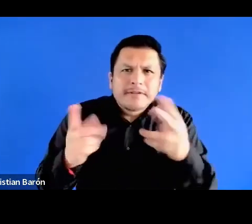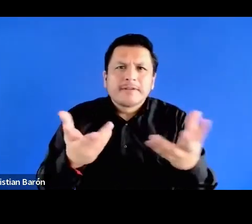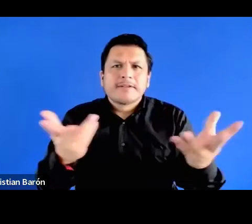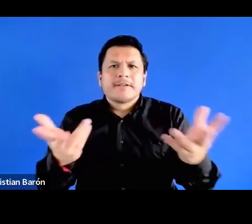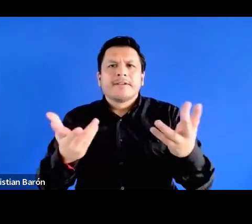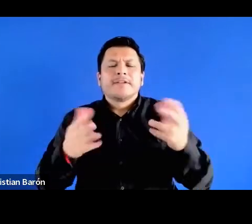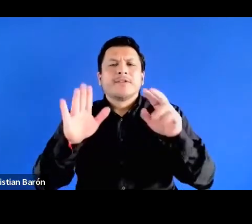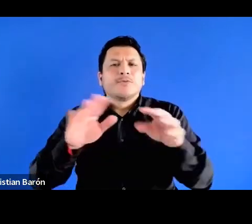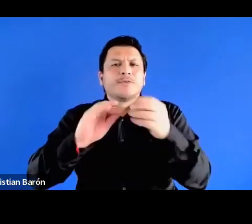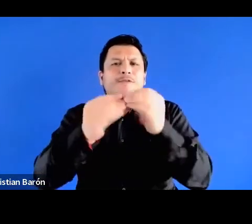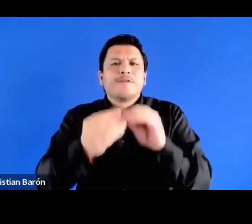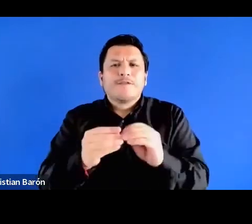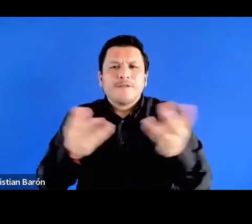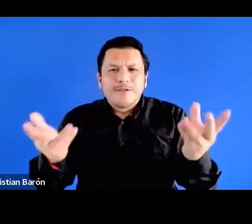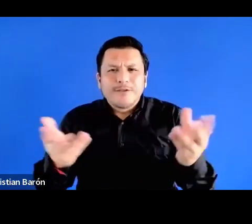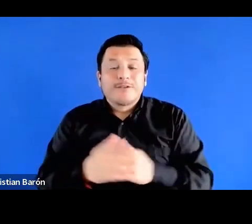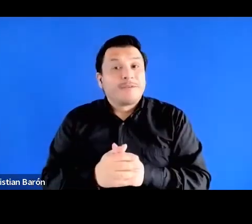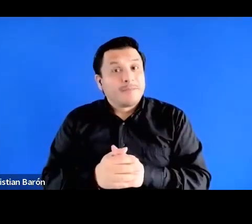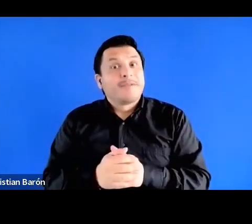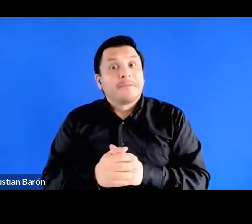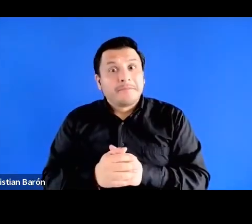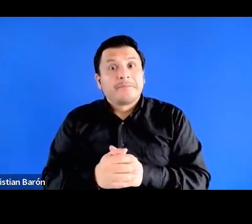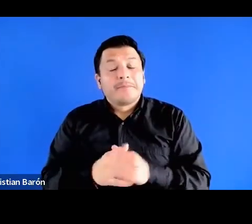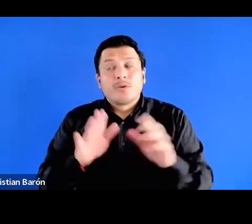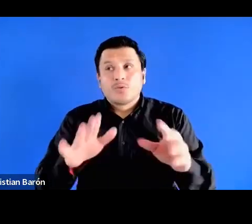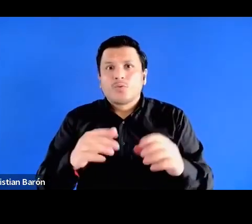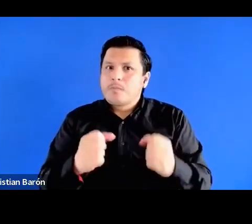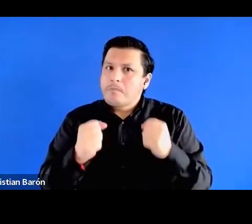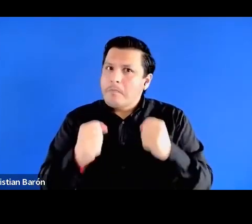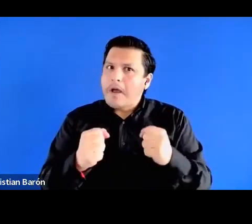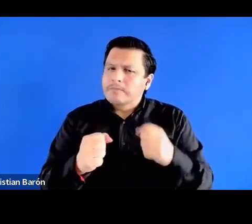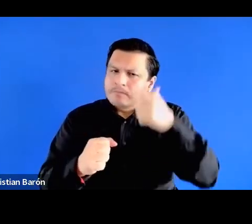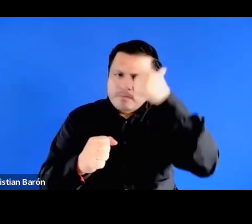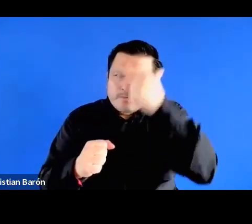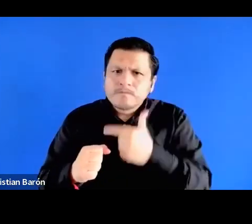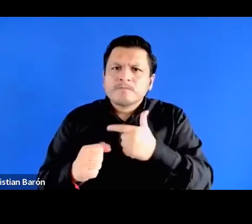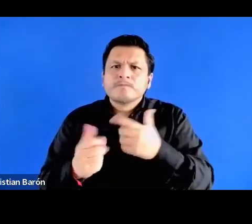una forma muy sólida, muy seria,